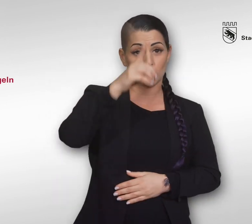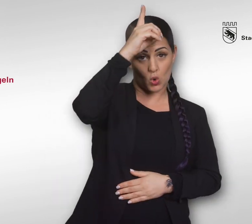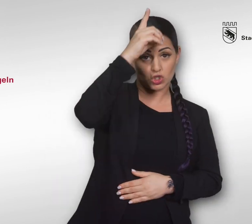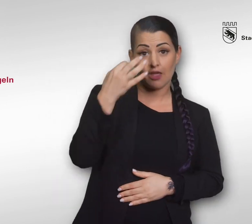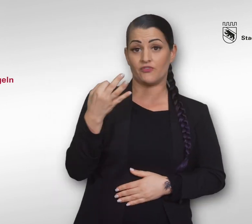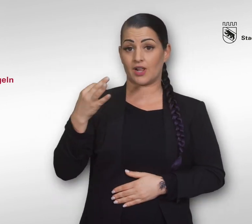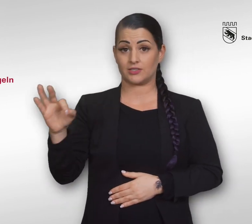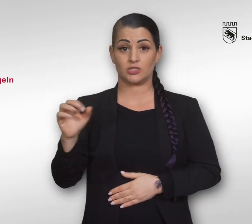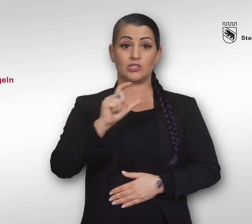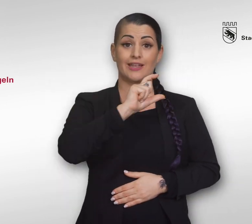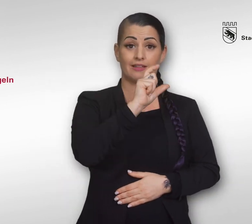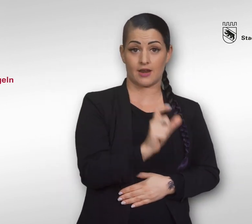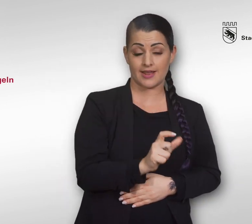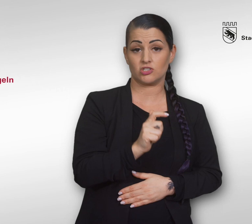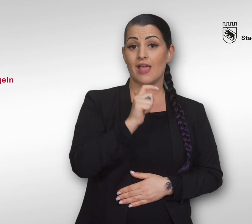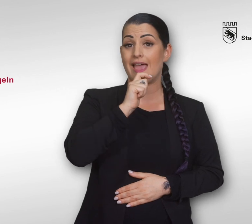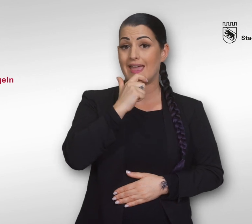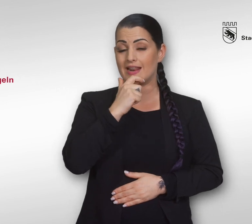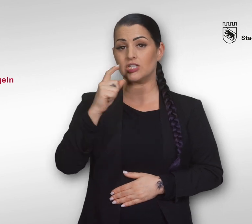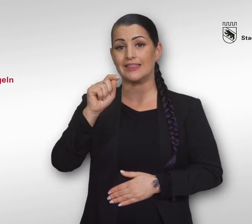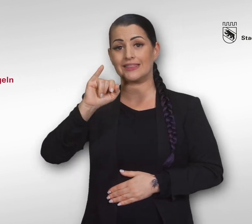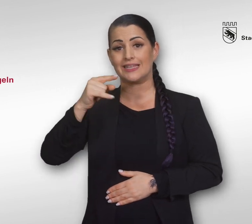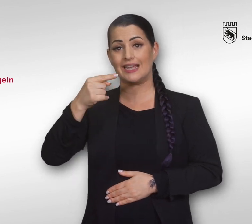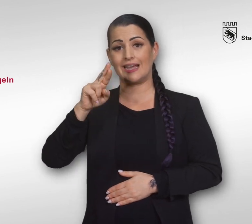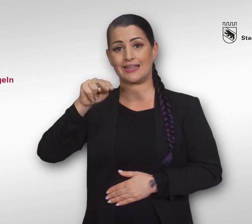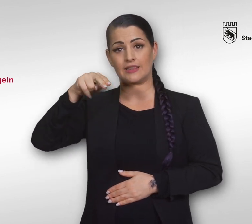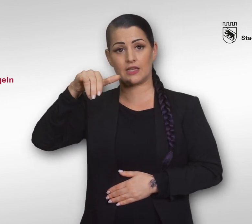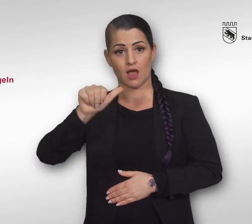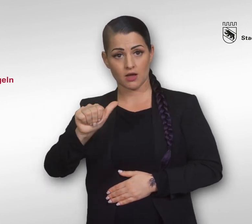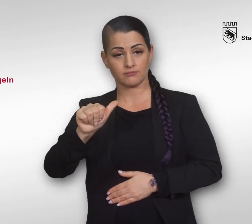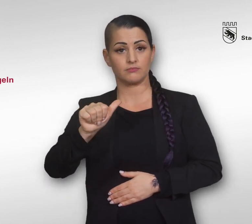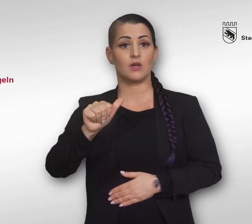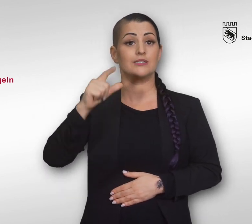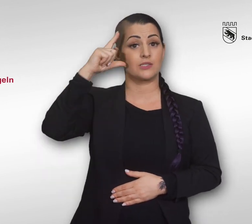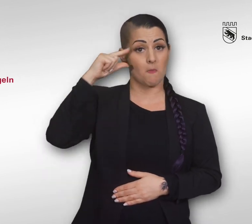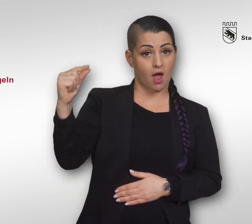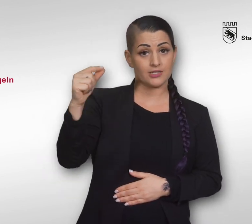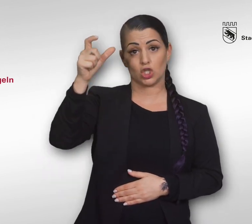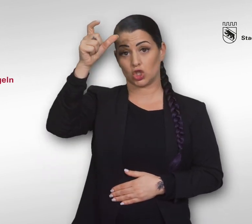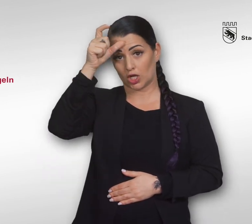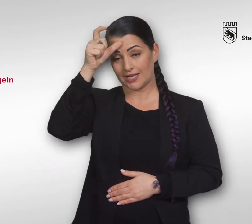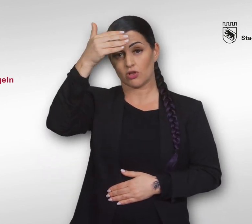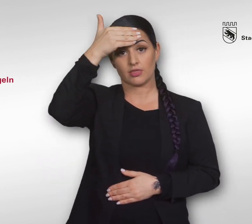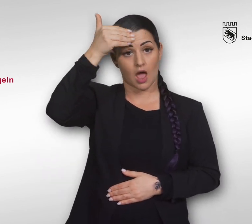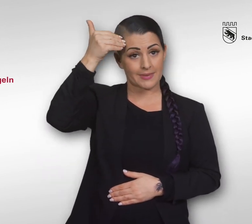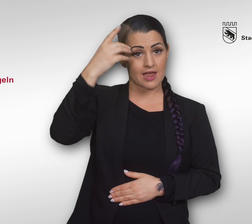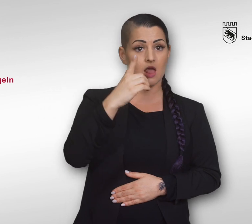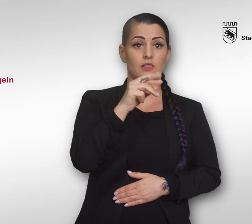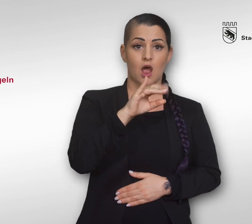Deutsch, Französisch, Italienisch, Englisch, Tigrinja, Somali, Türkisch, Tamil, Däri und